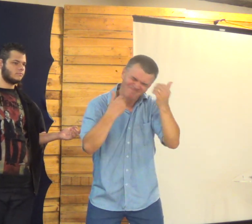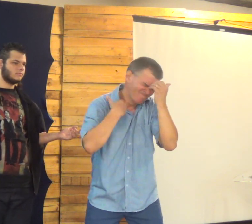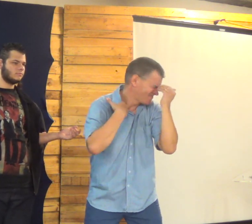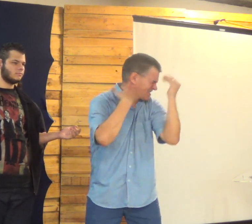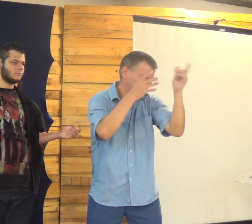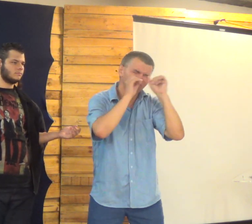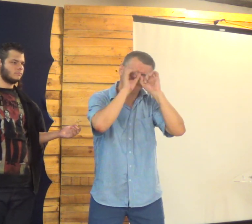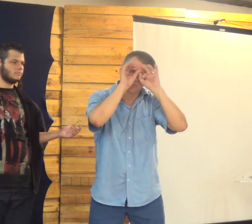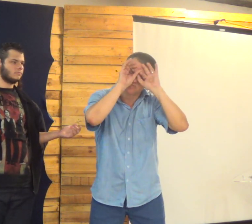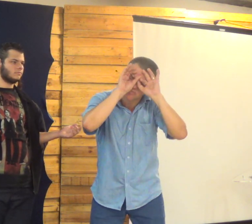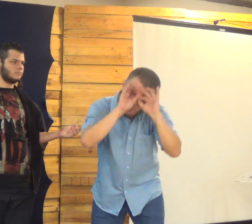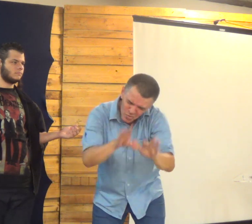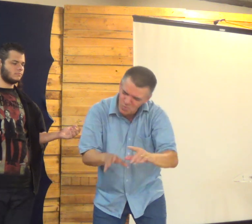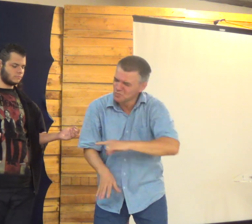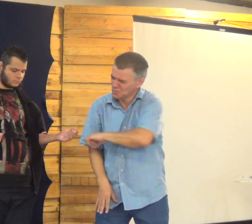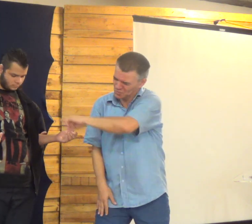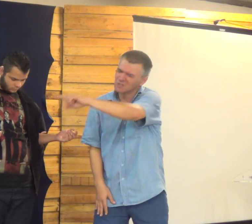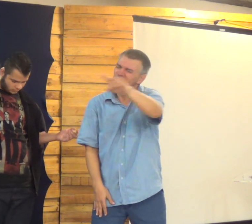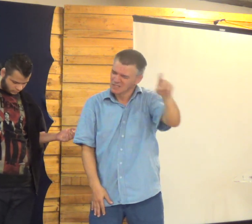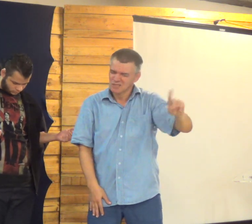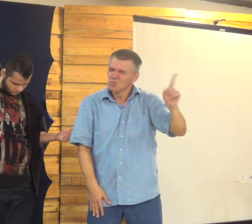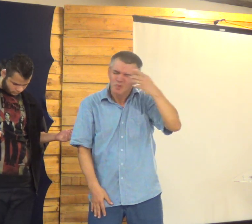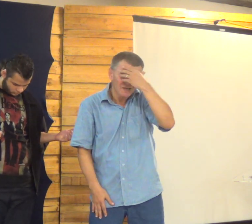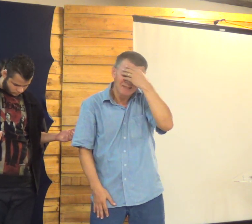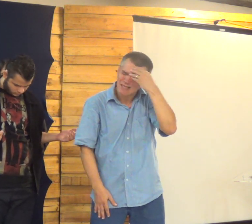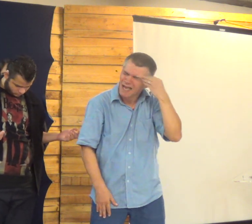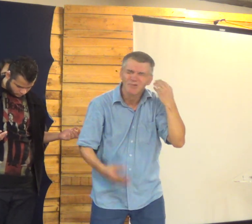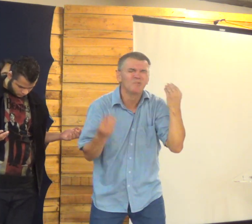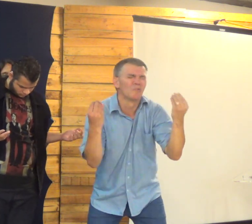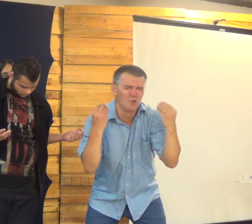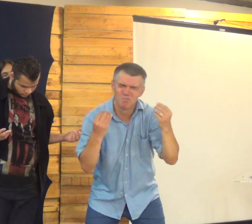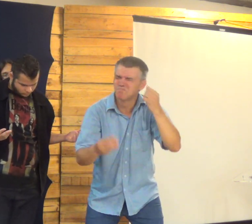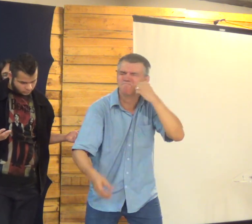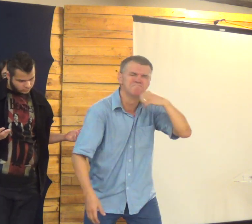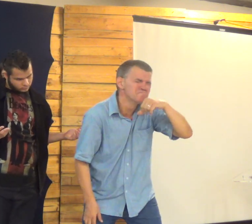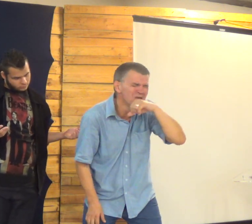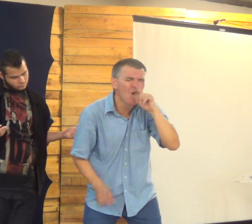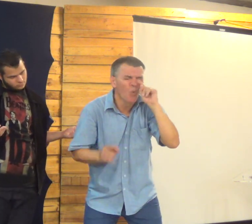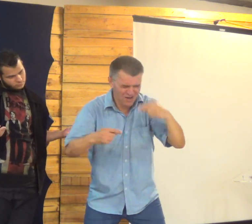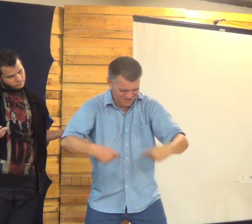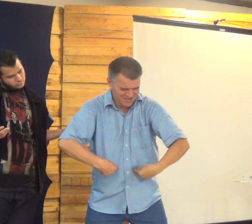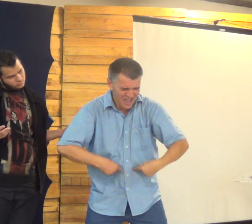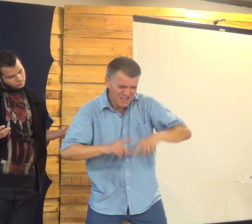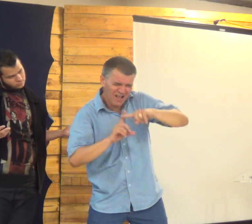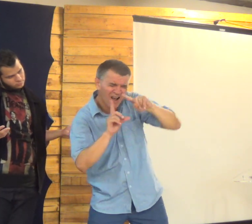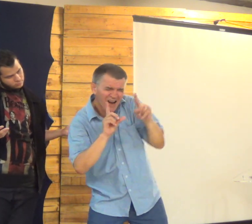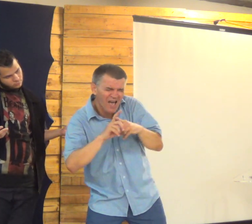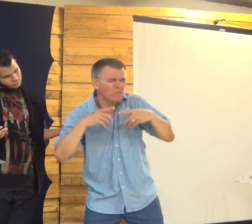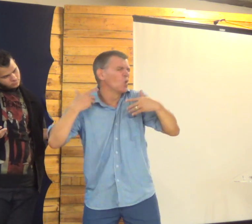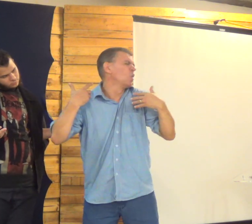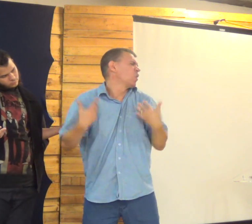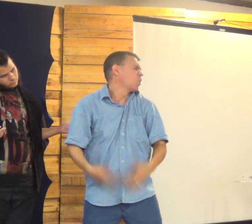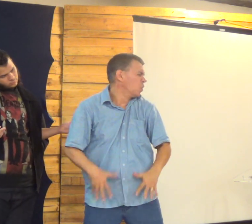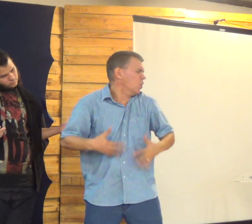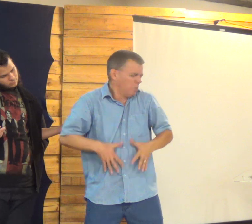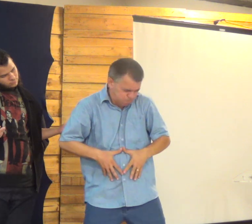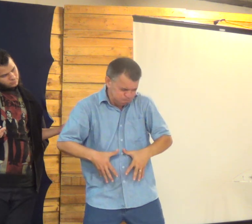Desse dia tão especial Senhor, abençoe cada um que está aqui Não se esqueça deles Que eles não esqueçam das suas mães Que geraram